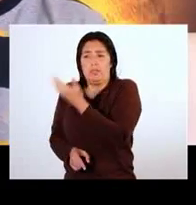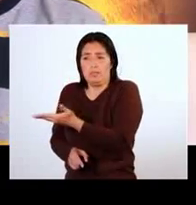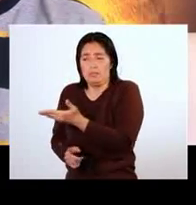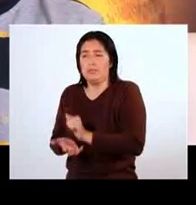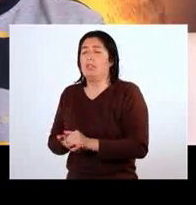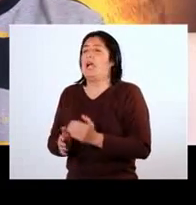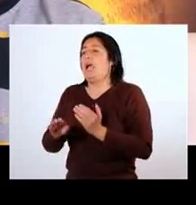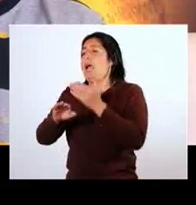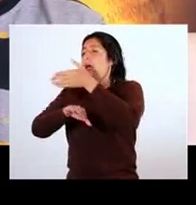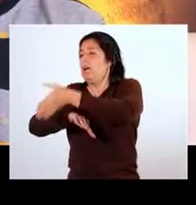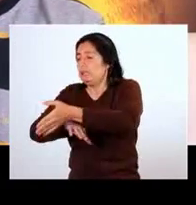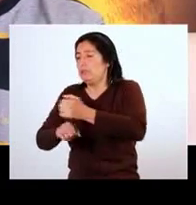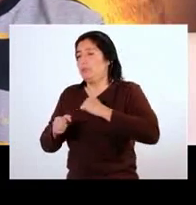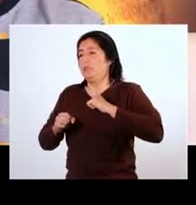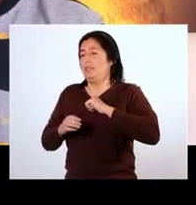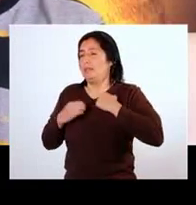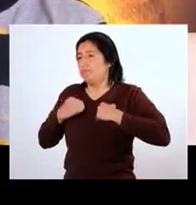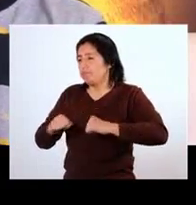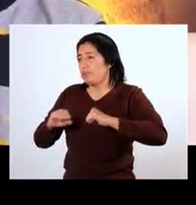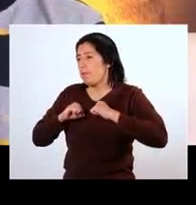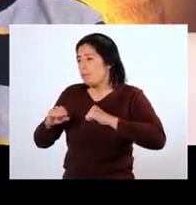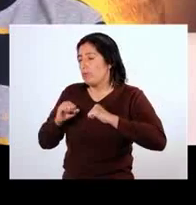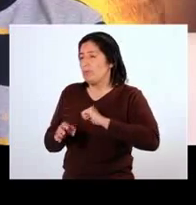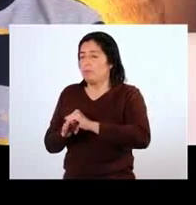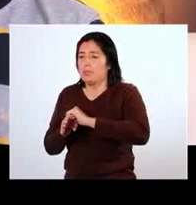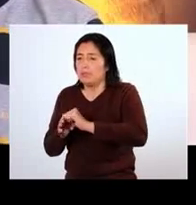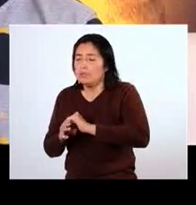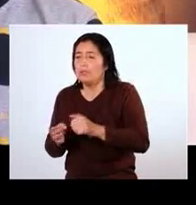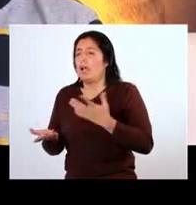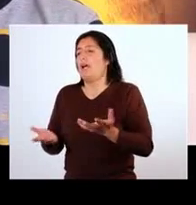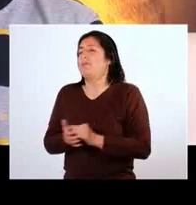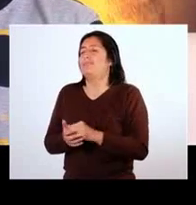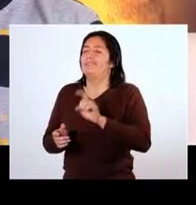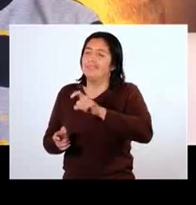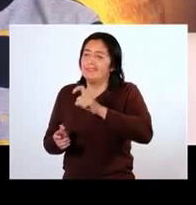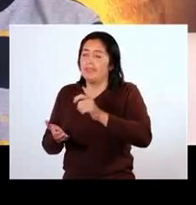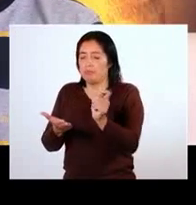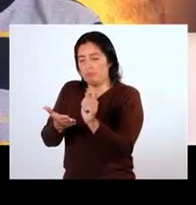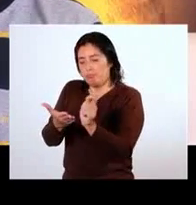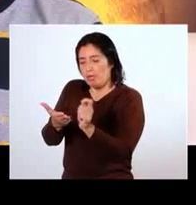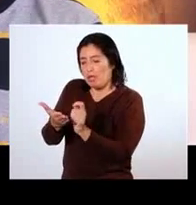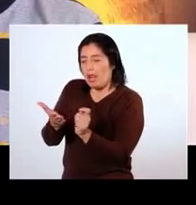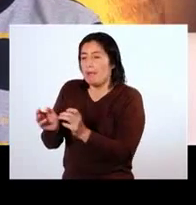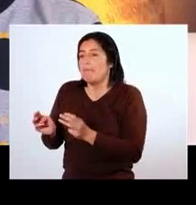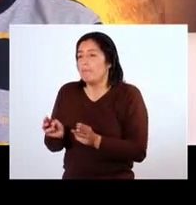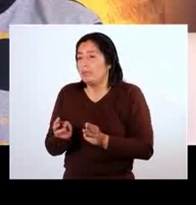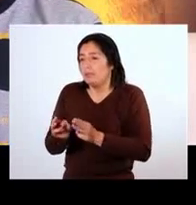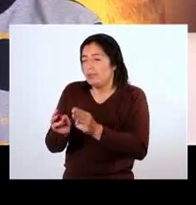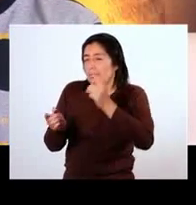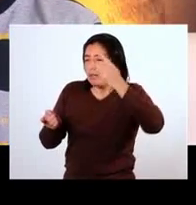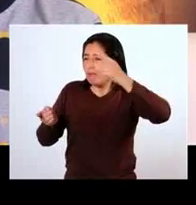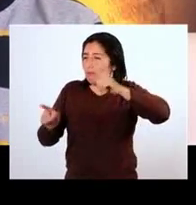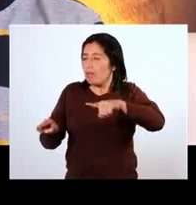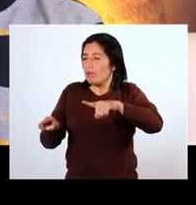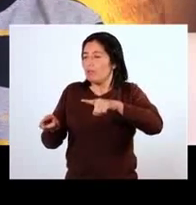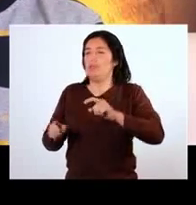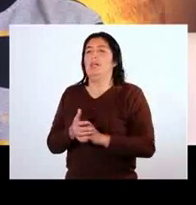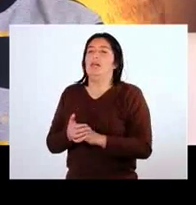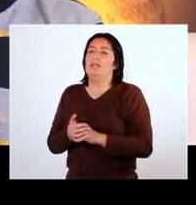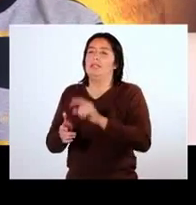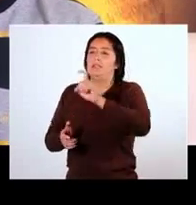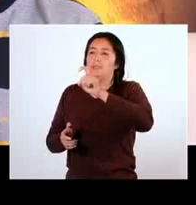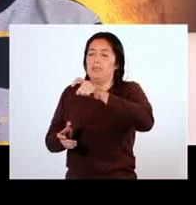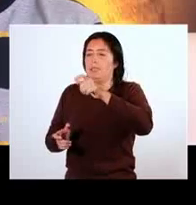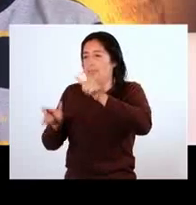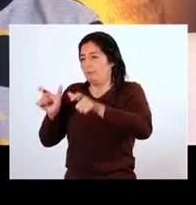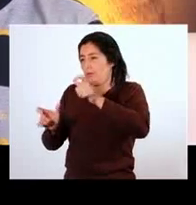a través de la actividad física y a través de la preparación, ha habido que hacer una metodología acorde a las necesidades de las personas con habilidades diferentes, pero eso